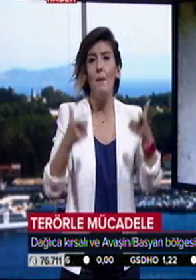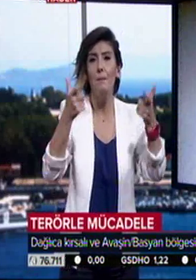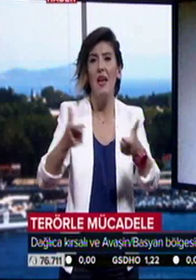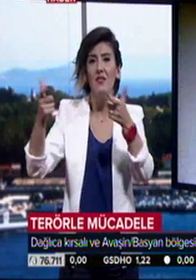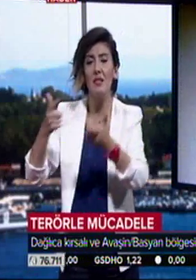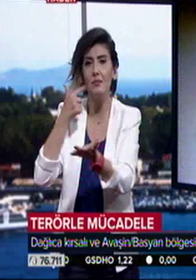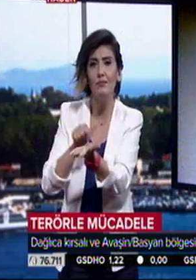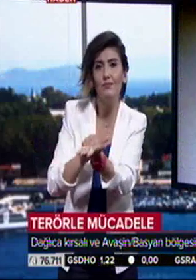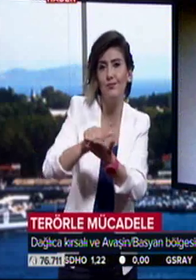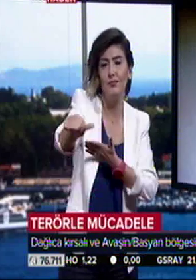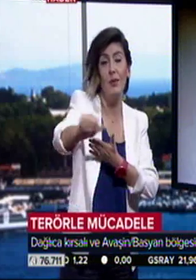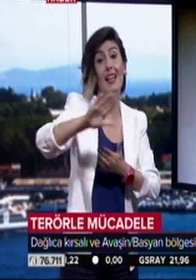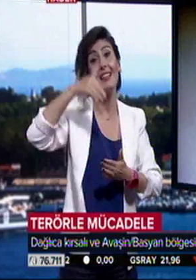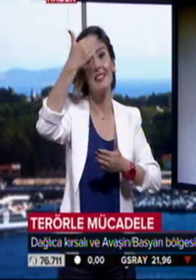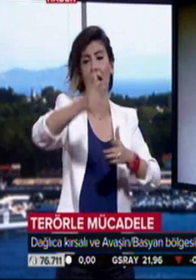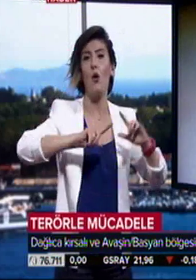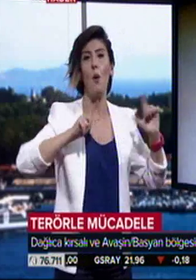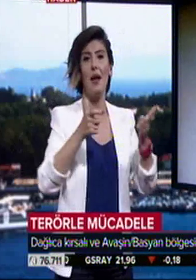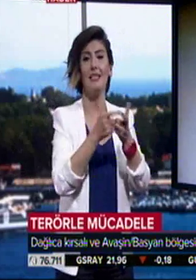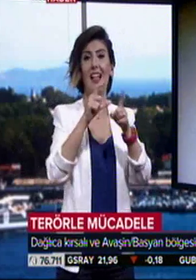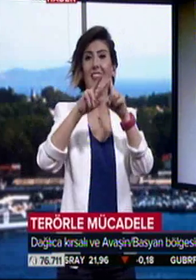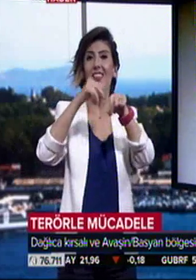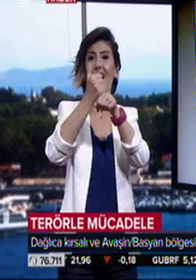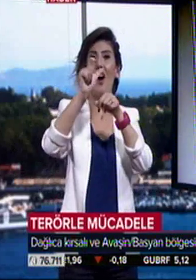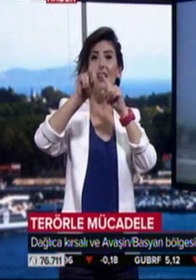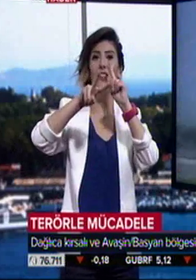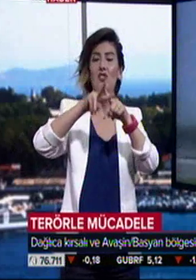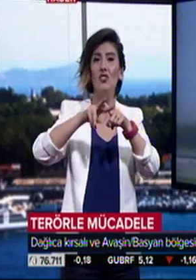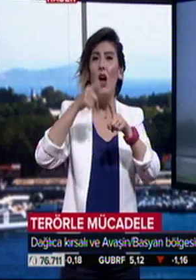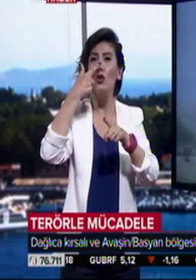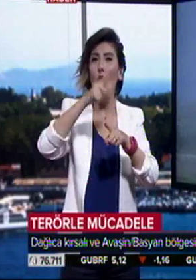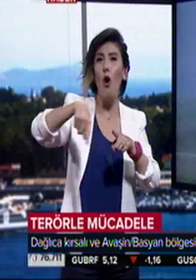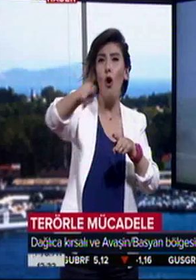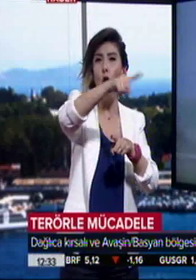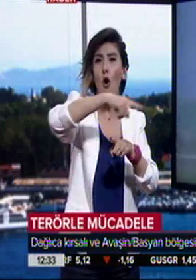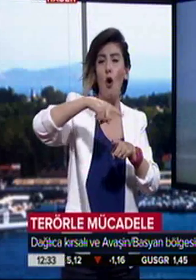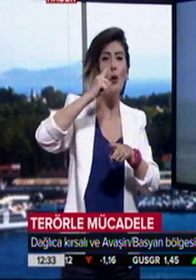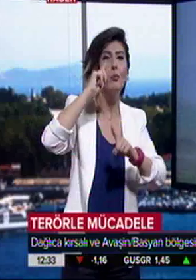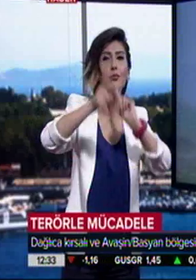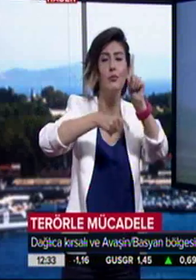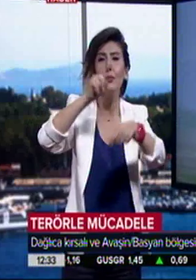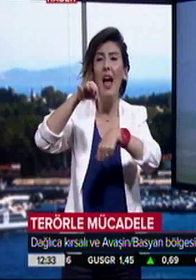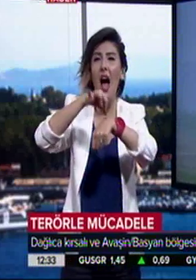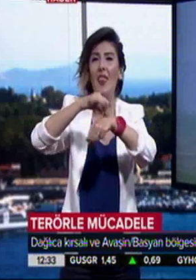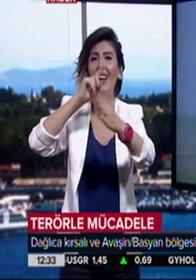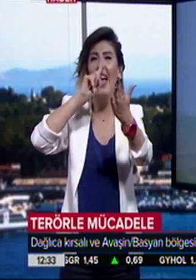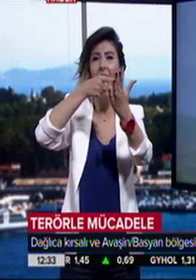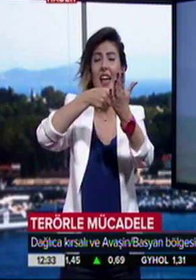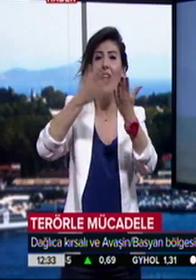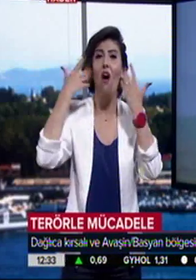Diğer bir operasyondaysa Dağlıca kırsalıyla Avaşin-Basyan bölgesinde tespit edilen anlık hedeflere yönelik hava taarruzları